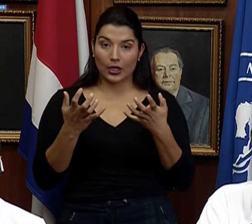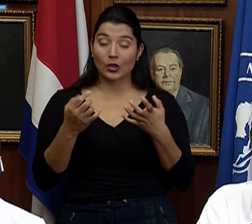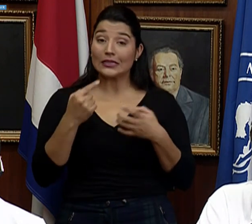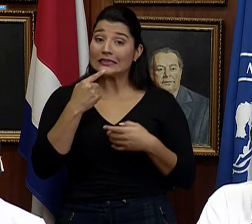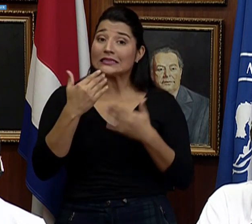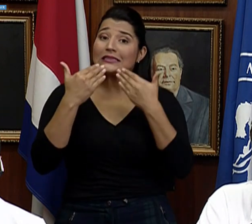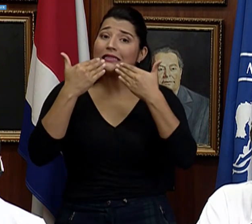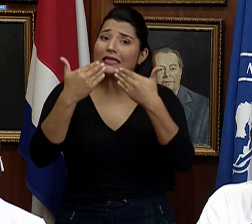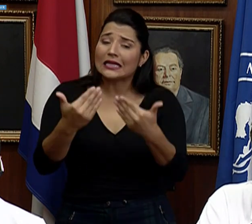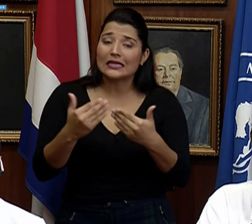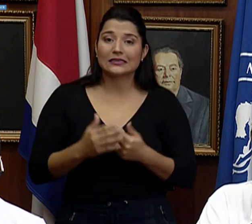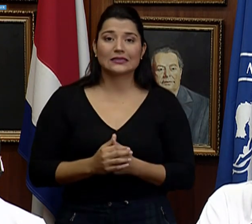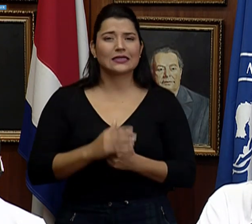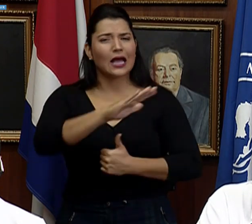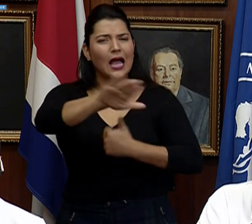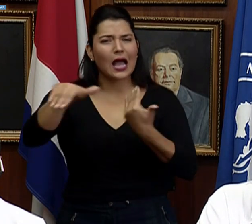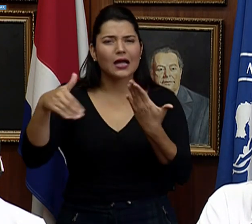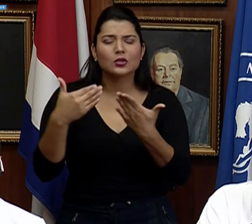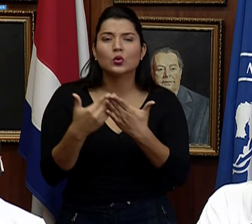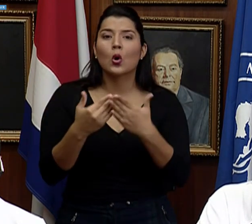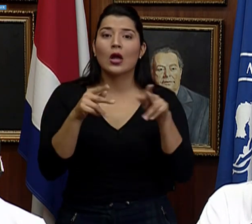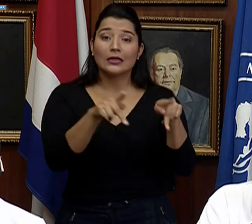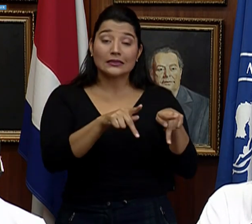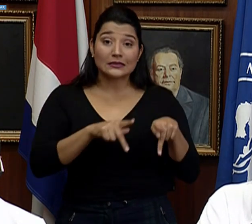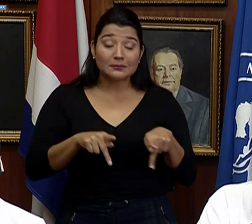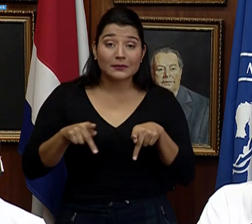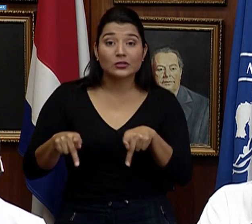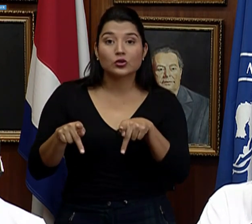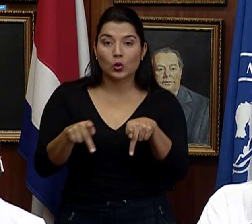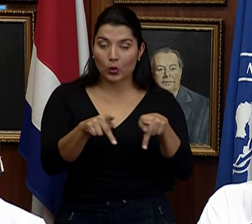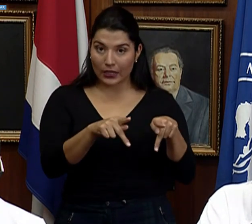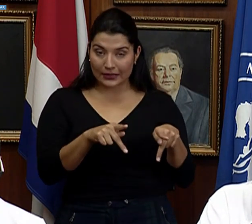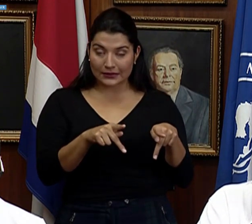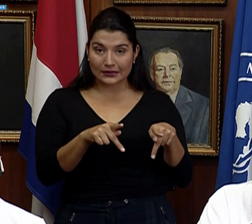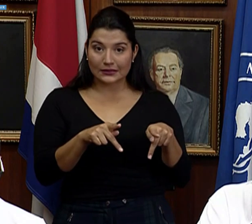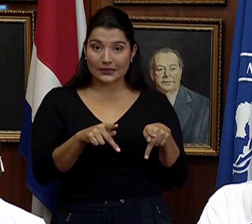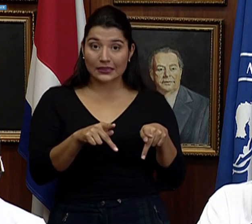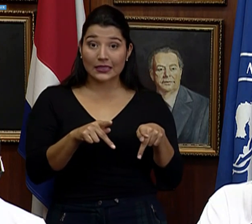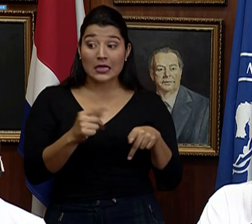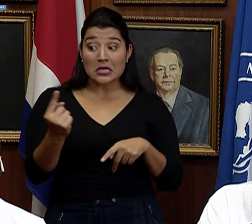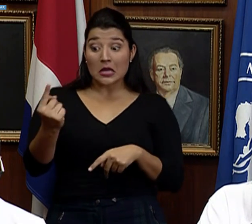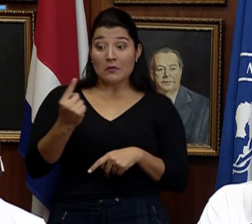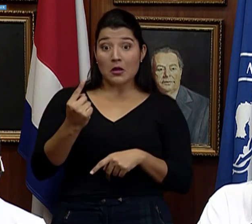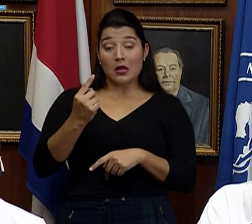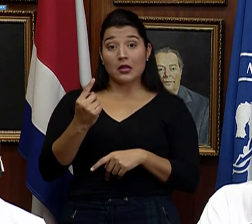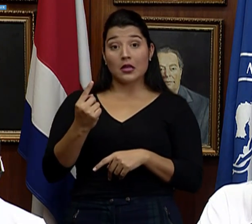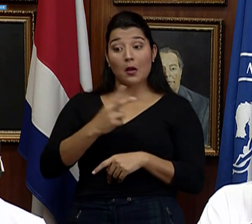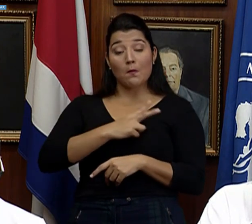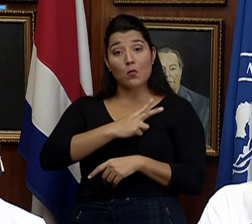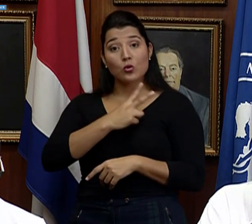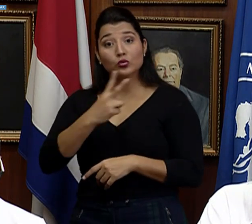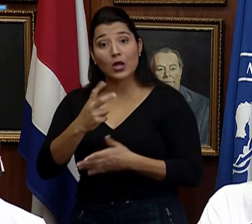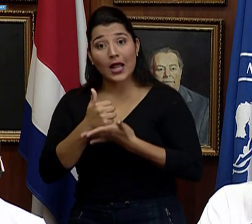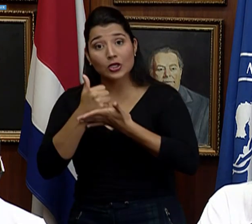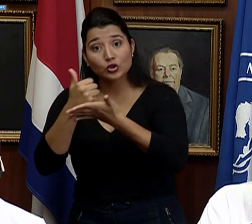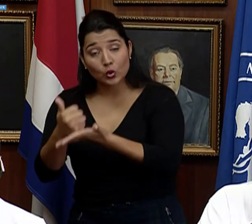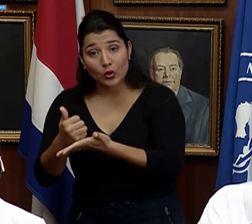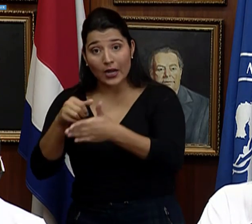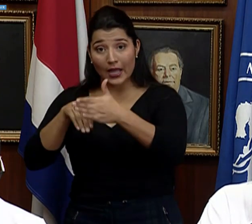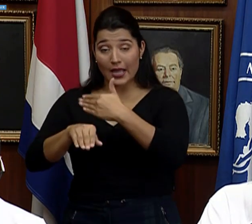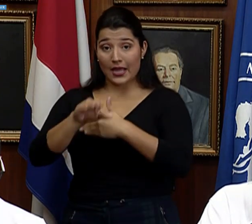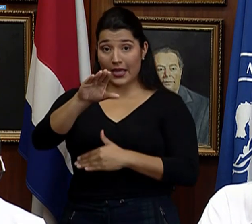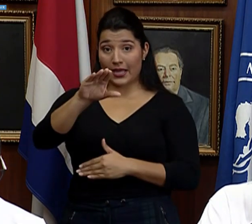agradecerle a toda la gente que se ha acercado voluntariamente a ayudar. En el cenario